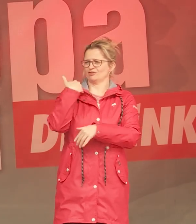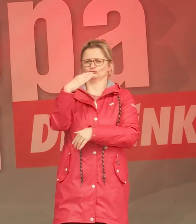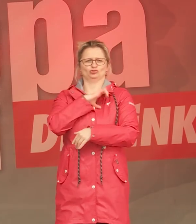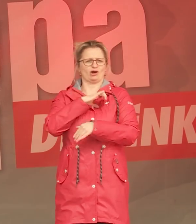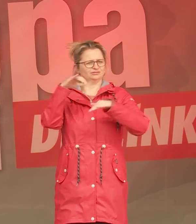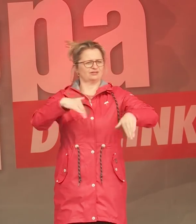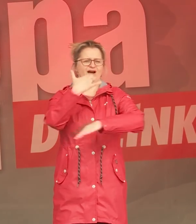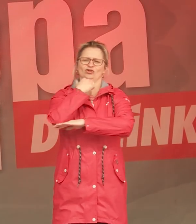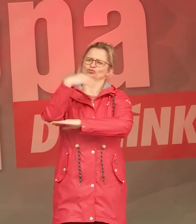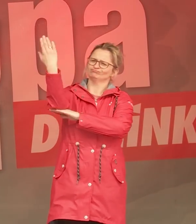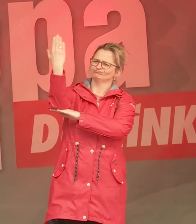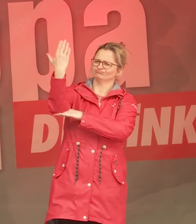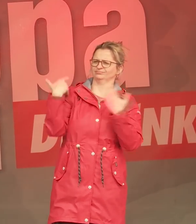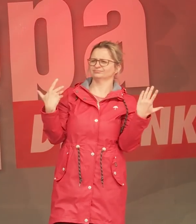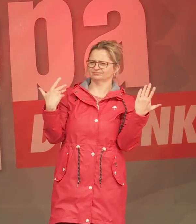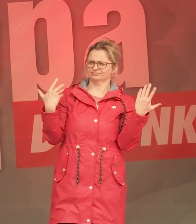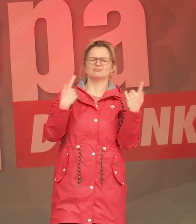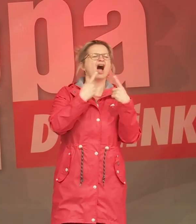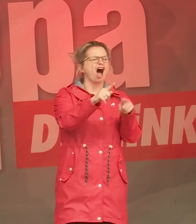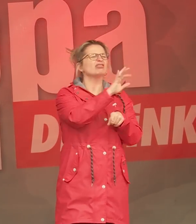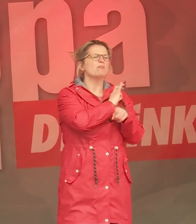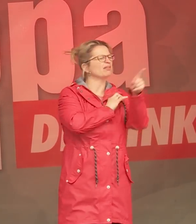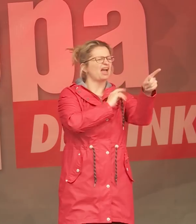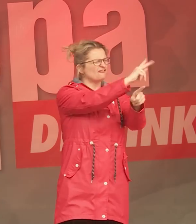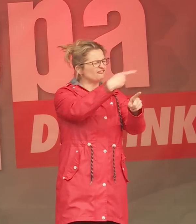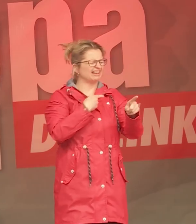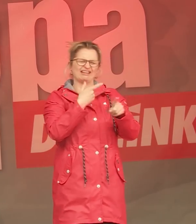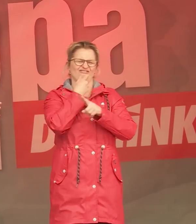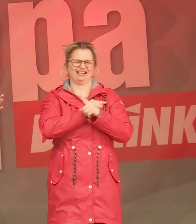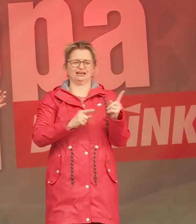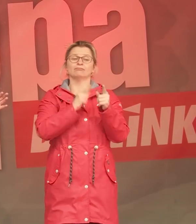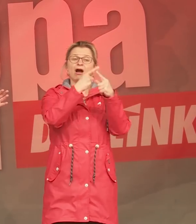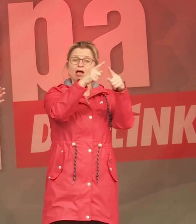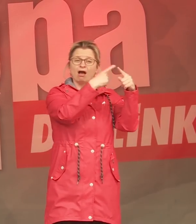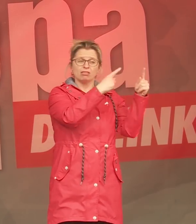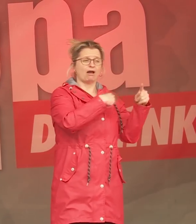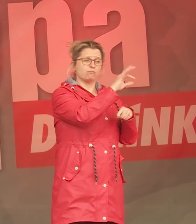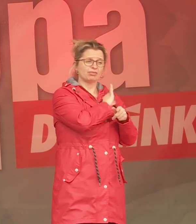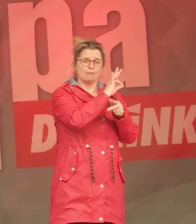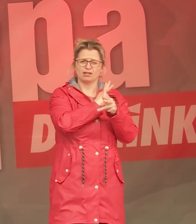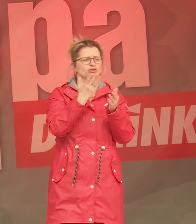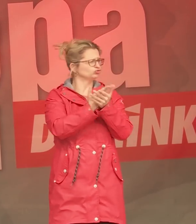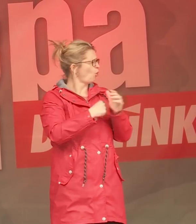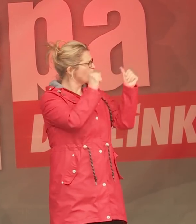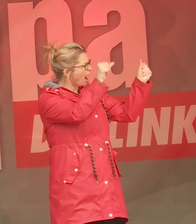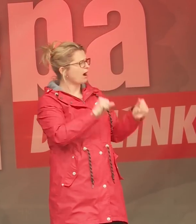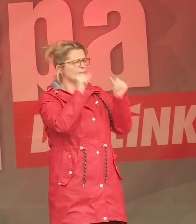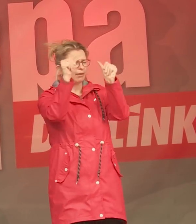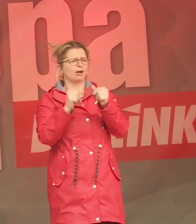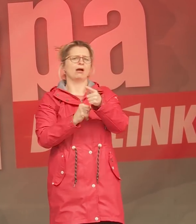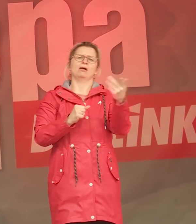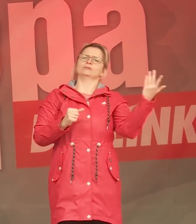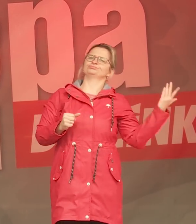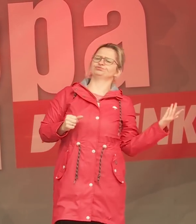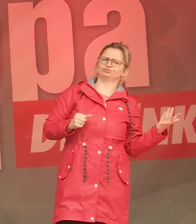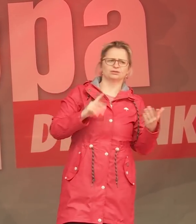nutzen, um etwas anderes zu machen als die anderen Parteien. Während die anderen Parteien im Moment, wir sehen es ja auf den Plakaten, vor allen